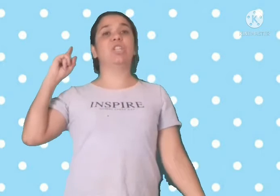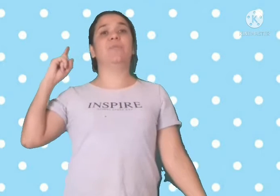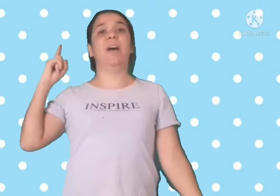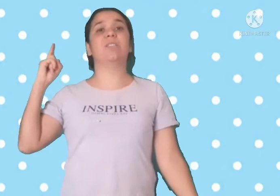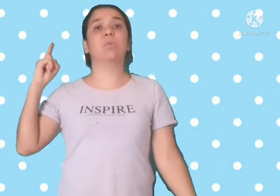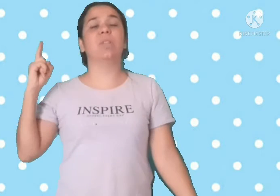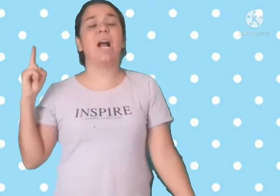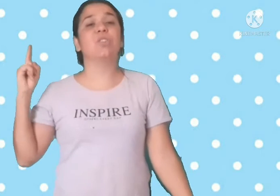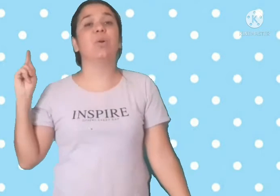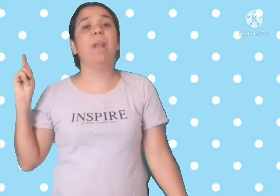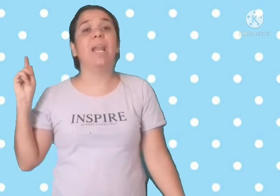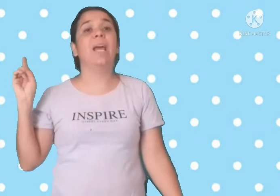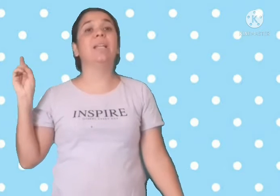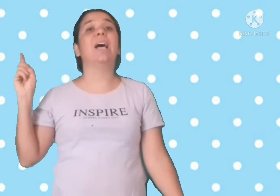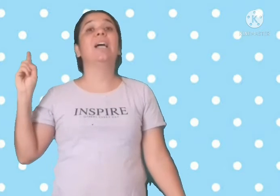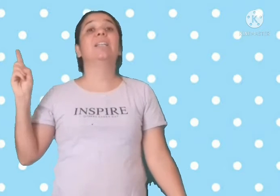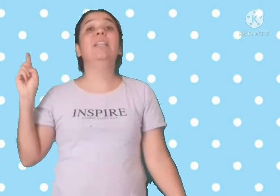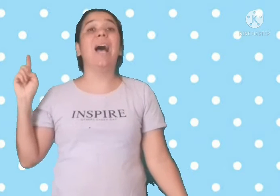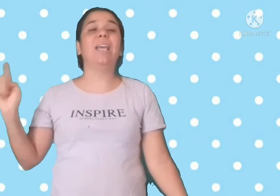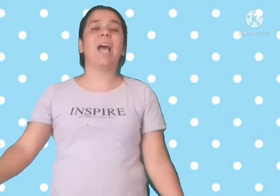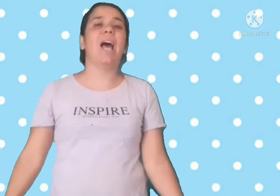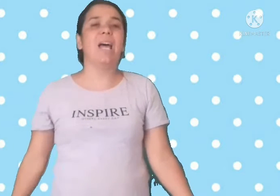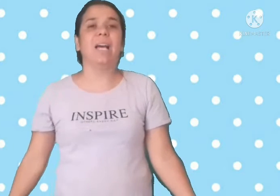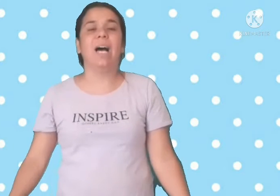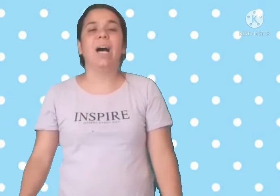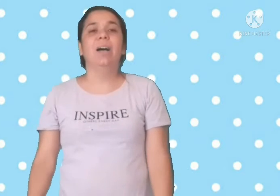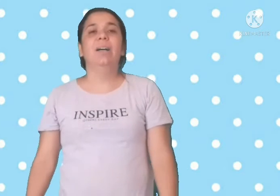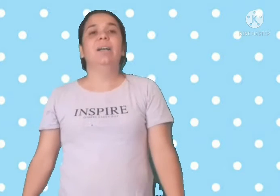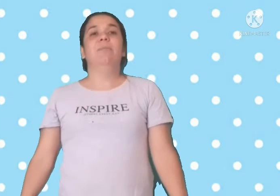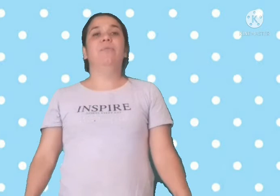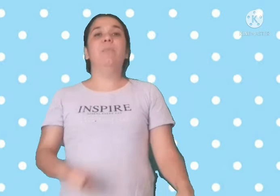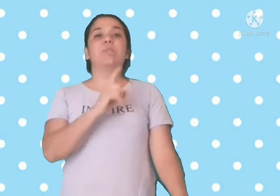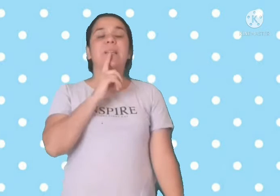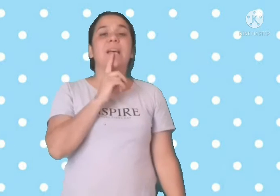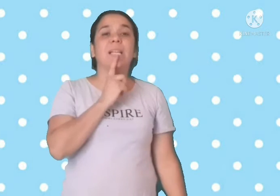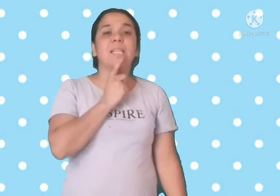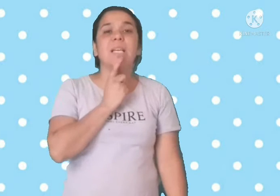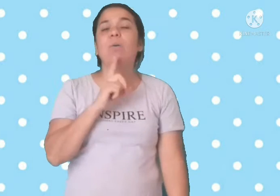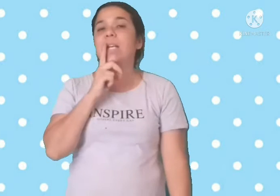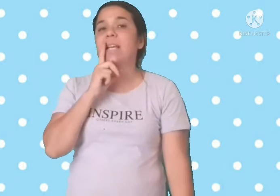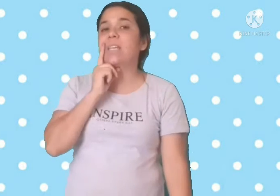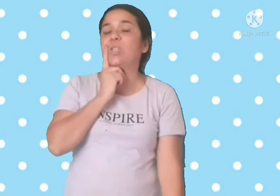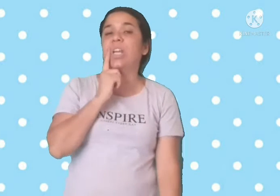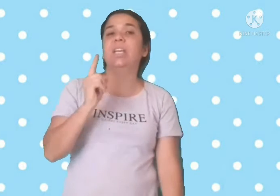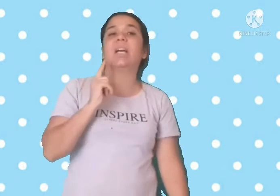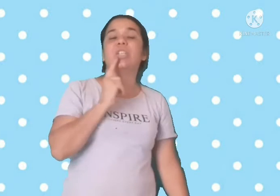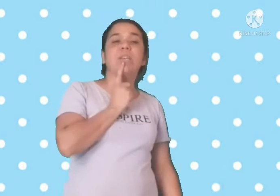gente vai escutar sobre a lenda da Iara. Vamos prestar atenção nessa historinha que a Tia